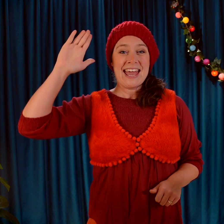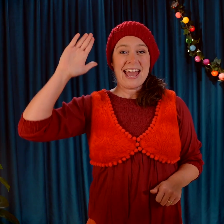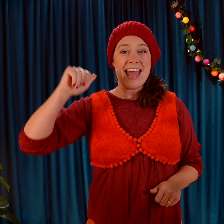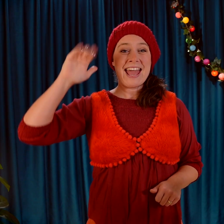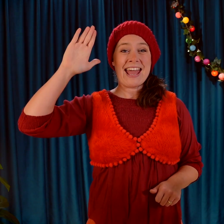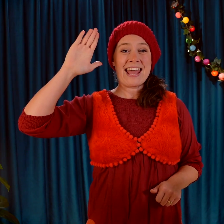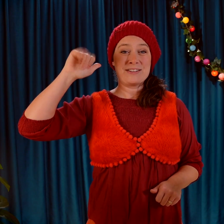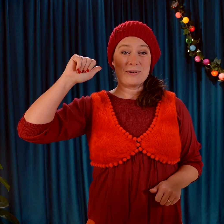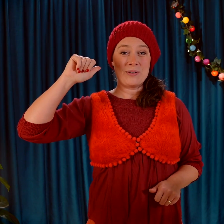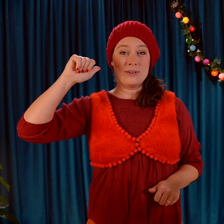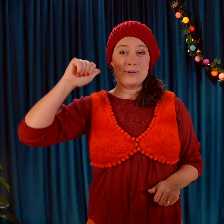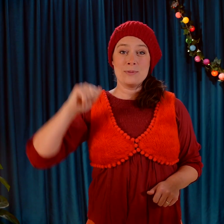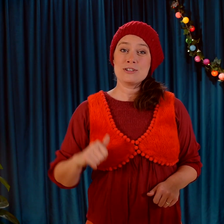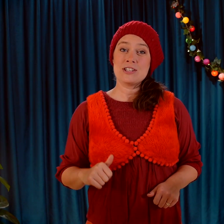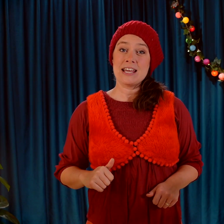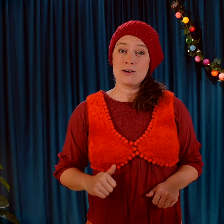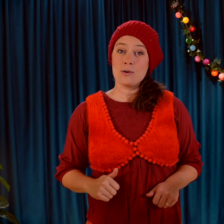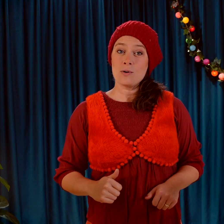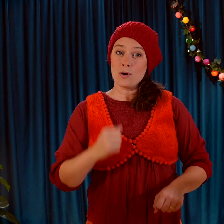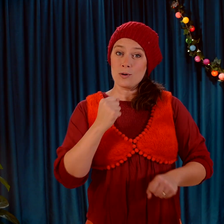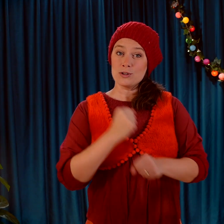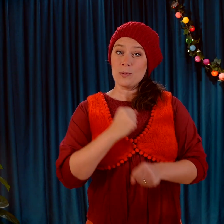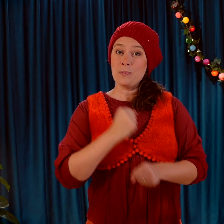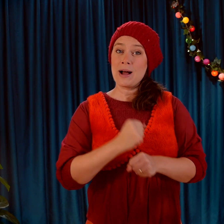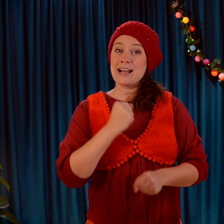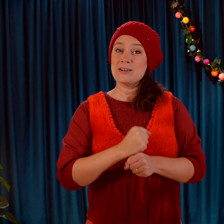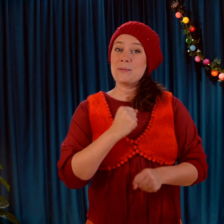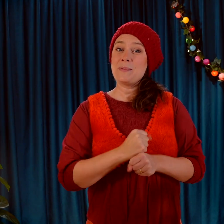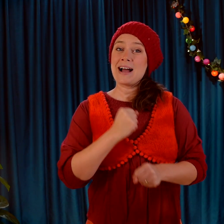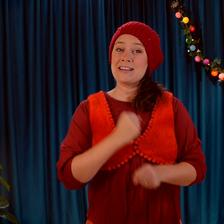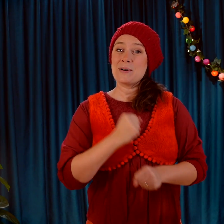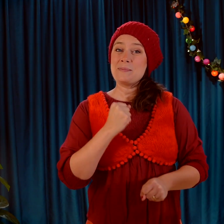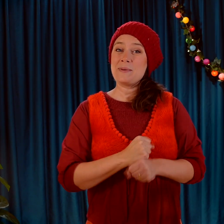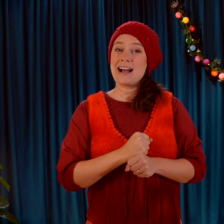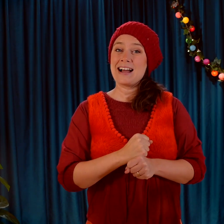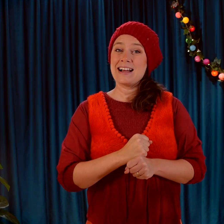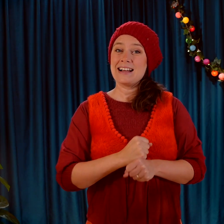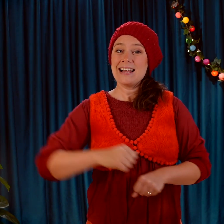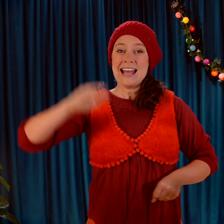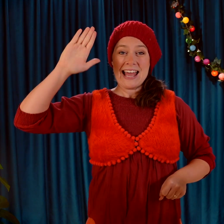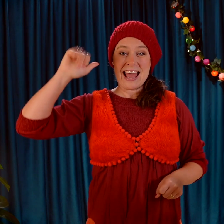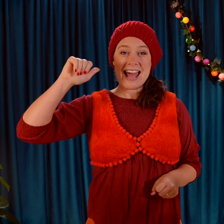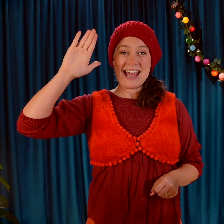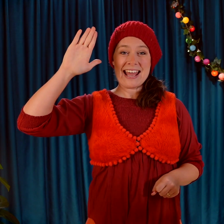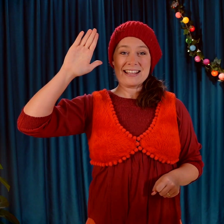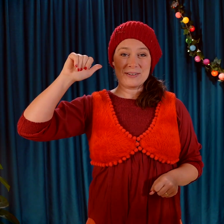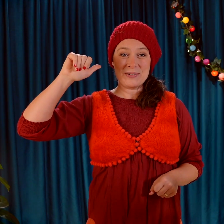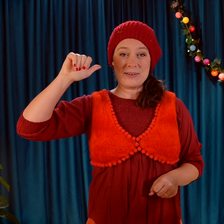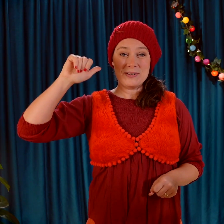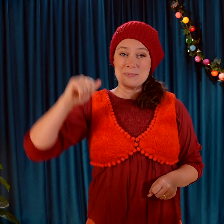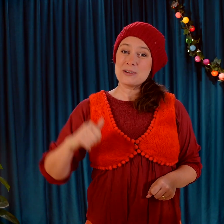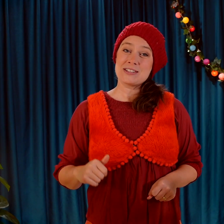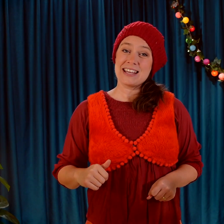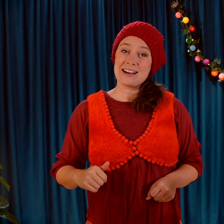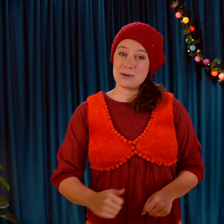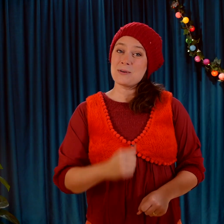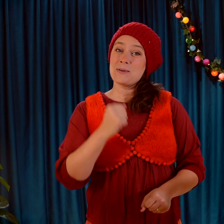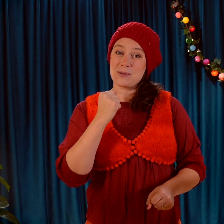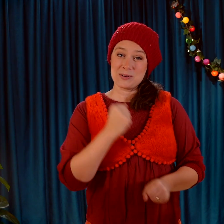Hej då, nu måste jag gå och jobba, jobba, jobba. Hej då, nu måste jag gå och